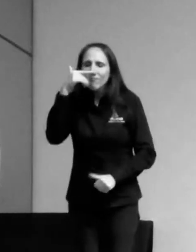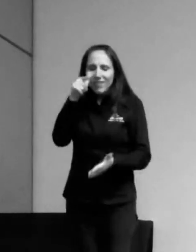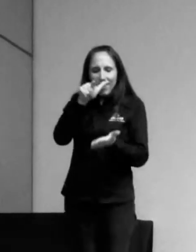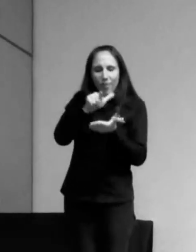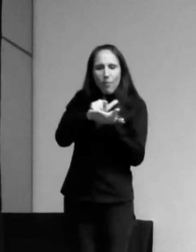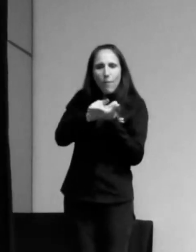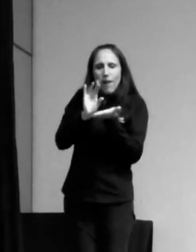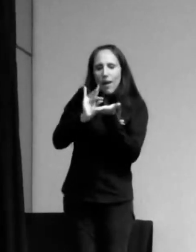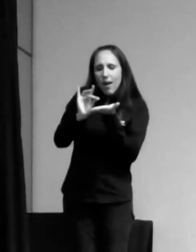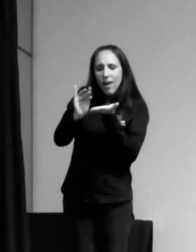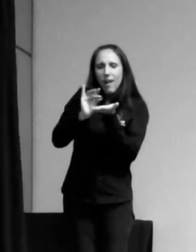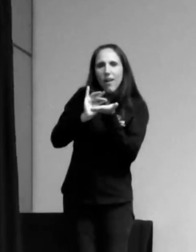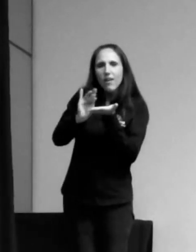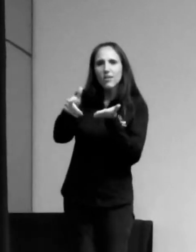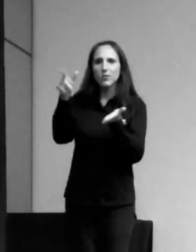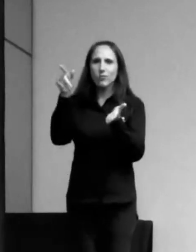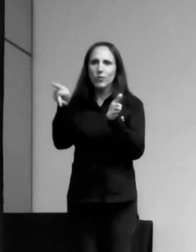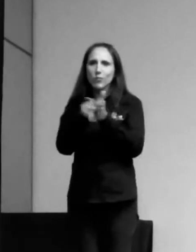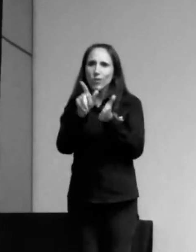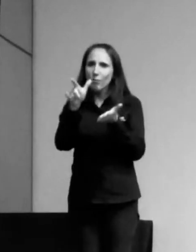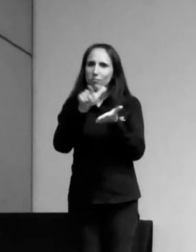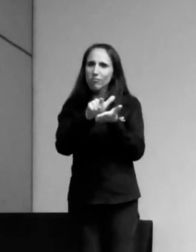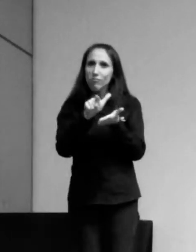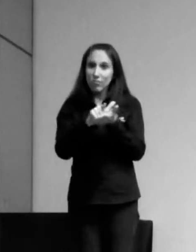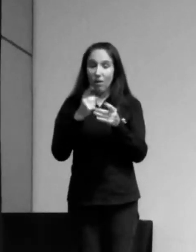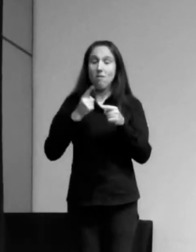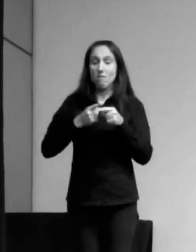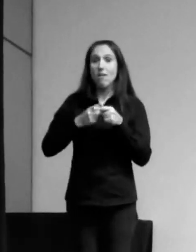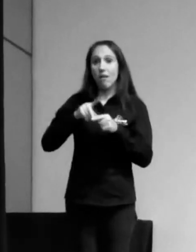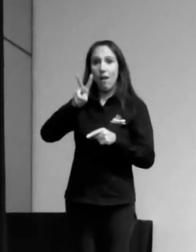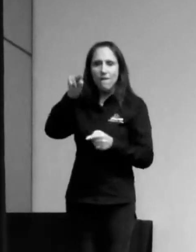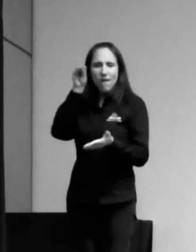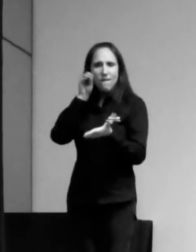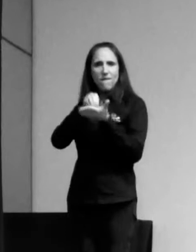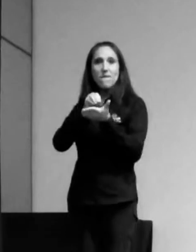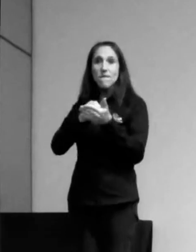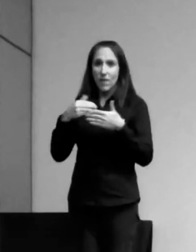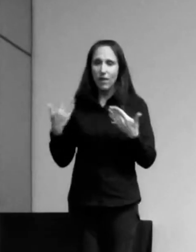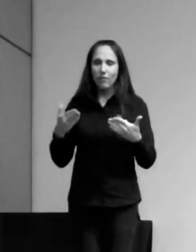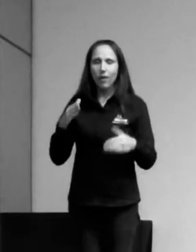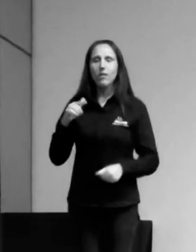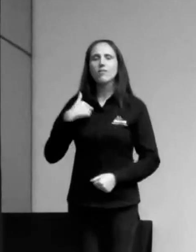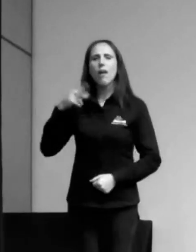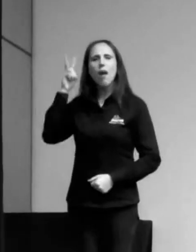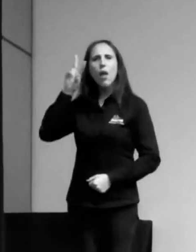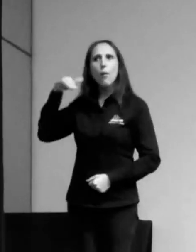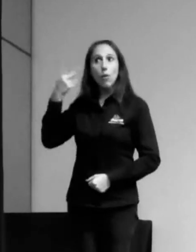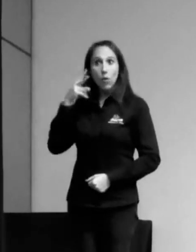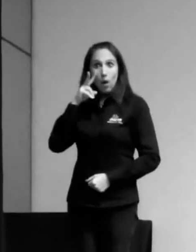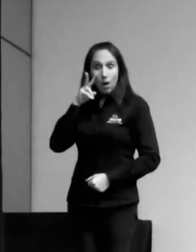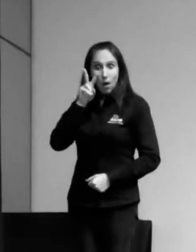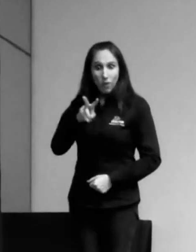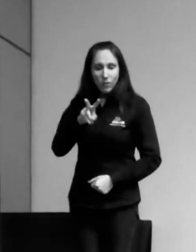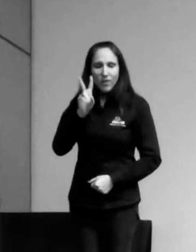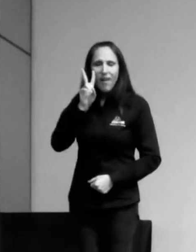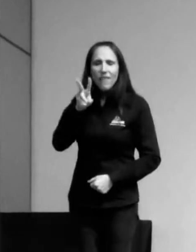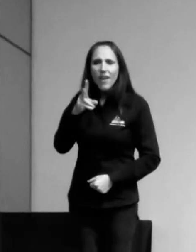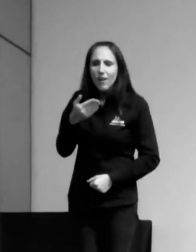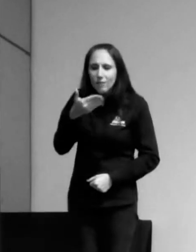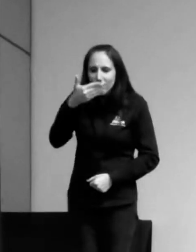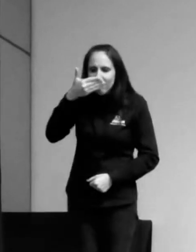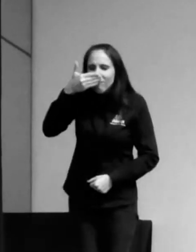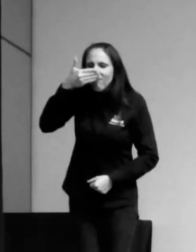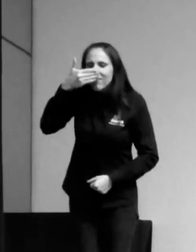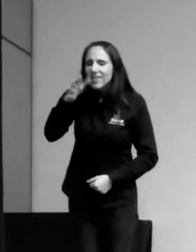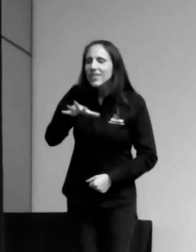a textura do papel, porque isso vai fazer falta. Eu me lembro que quando eu enxergava, eu precisava encostar o nariz no papel e era muito bom.